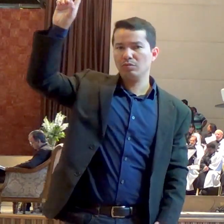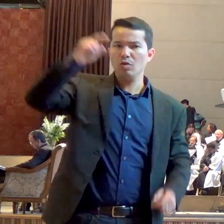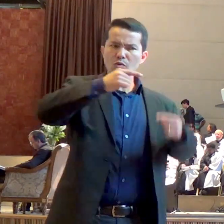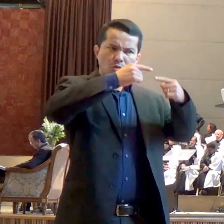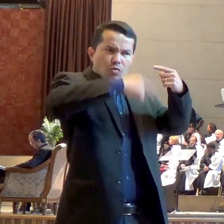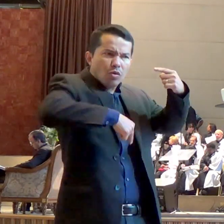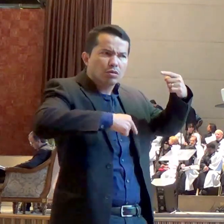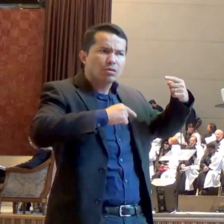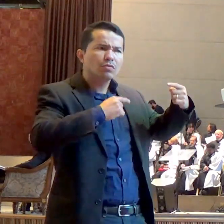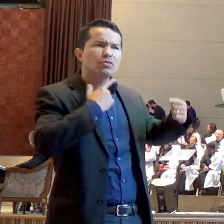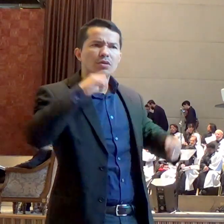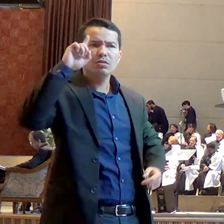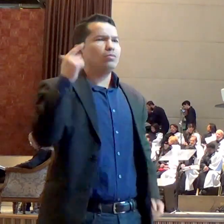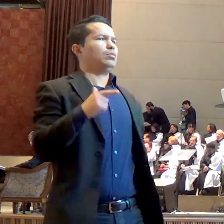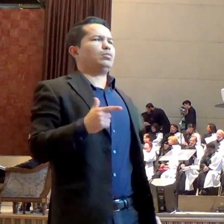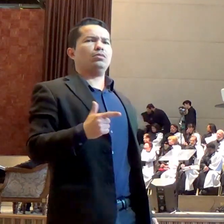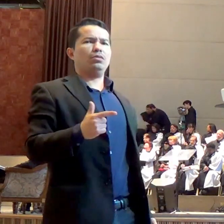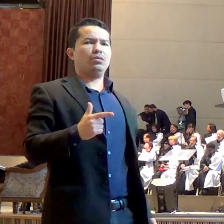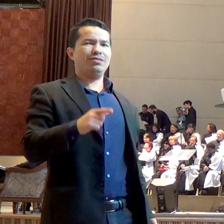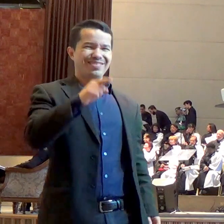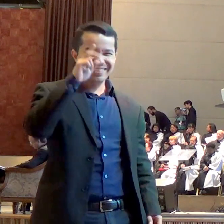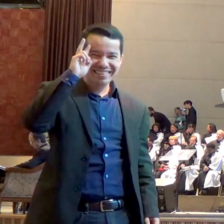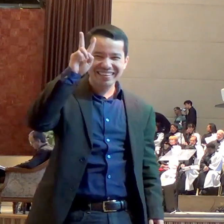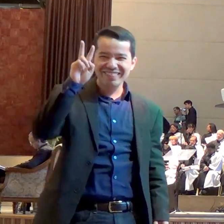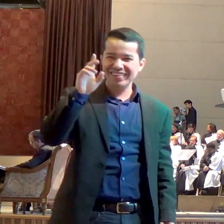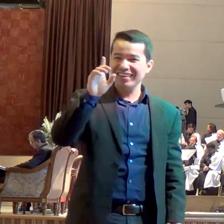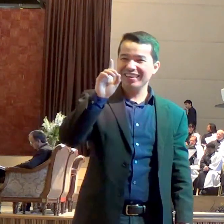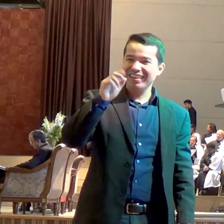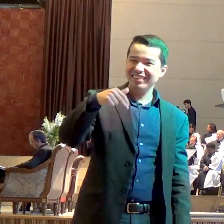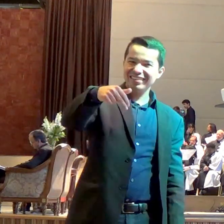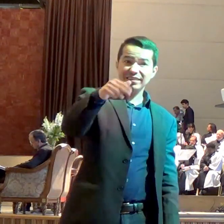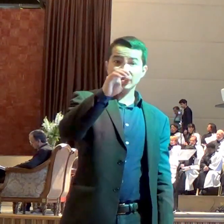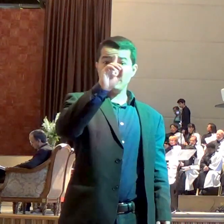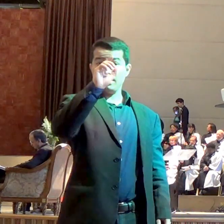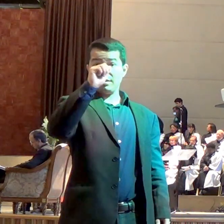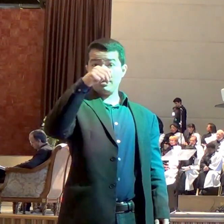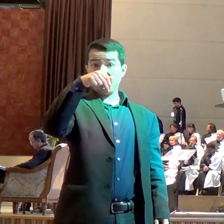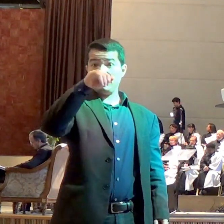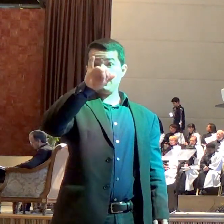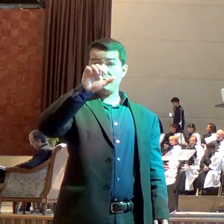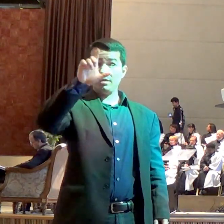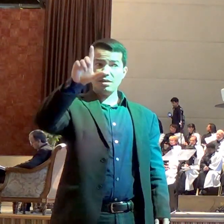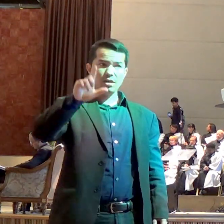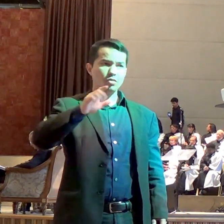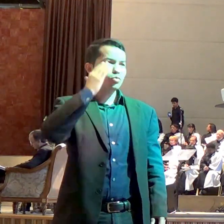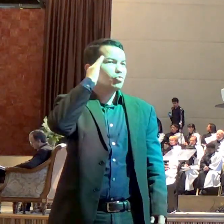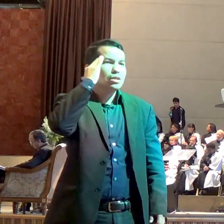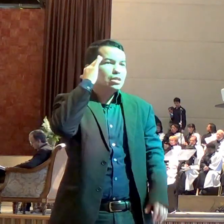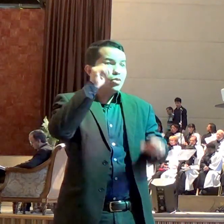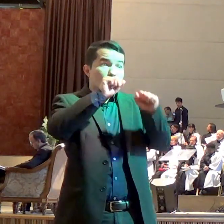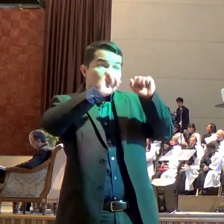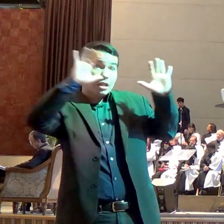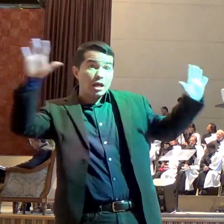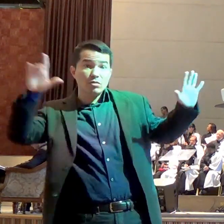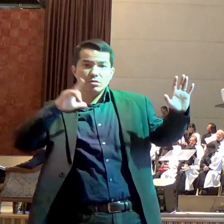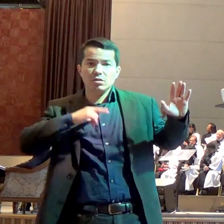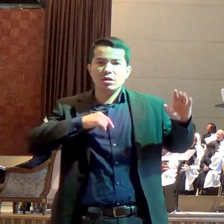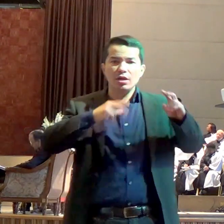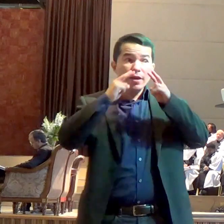uma visão, e ele não conseguiu compreender a visão, Deus mandou um